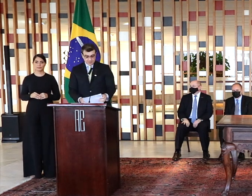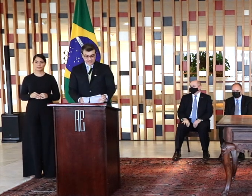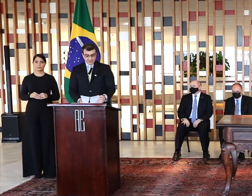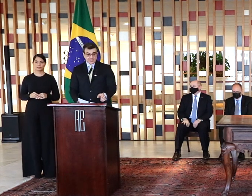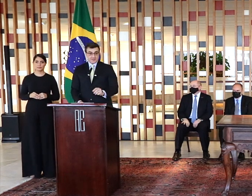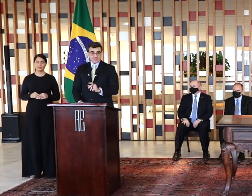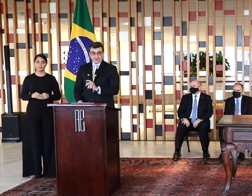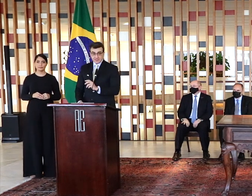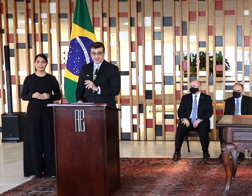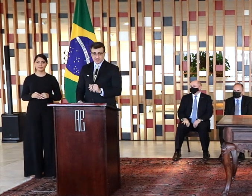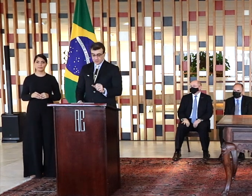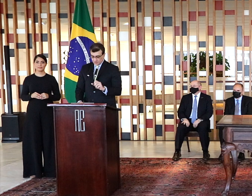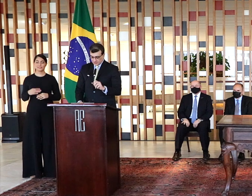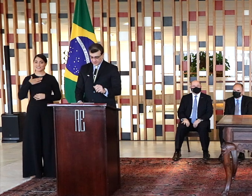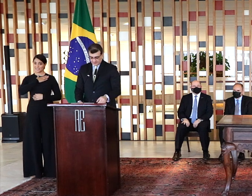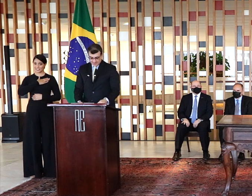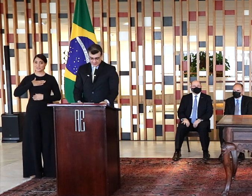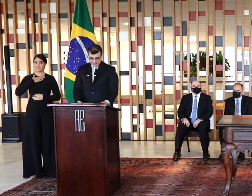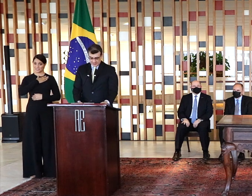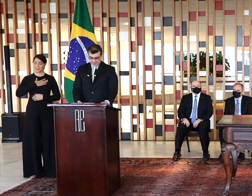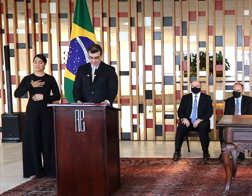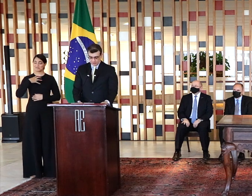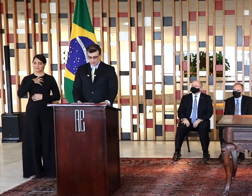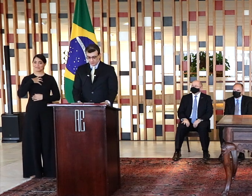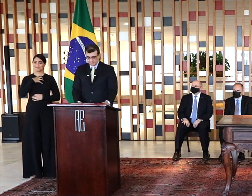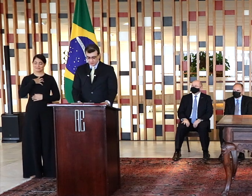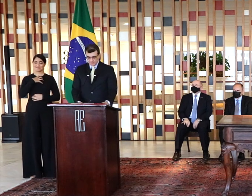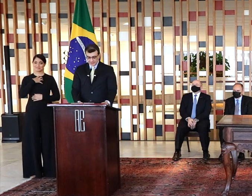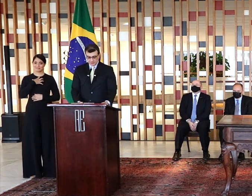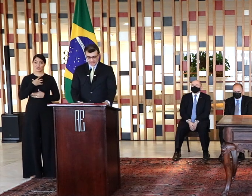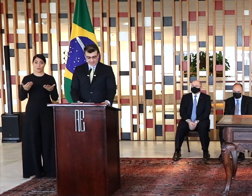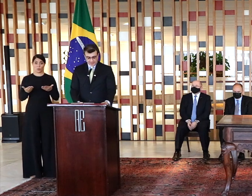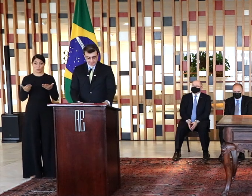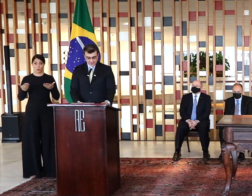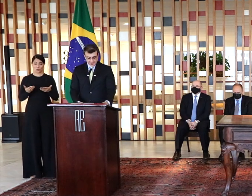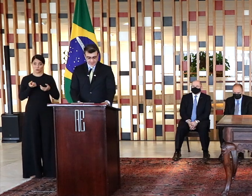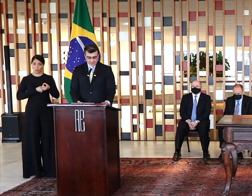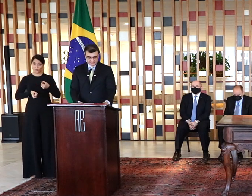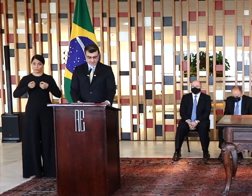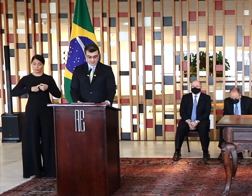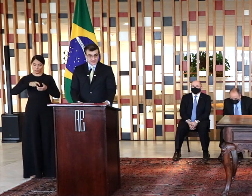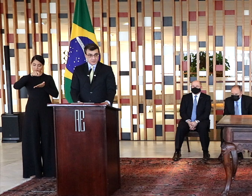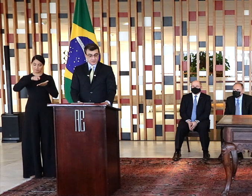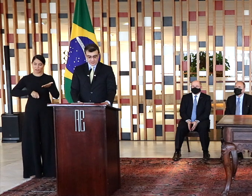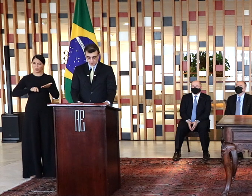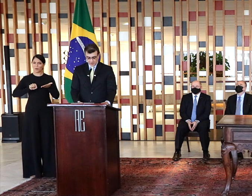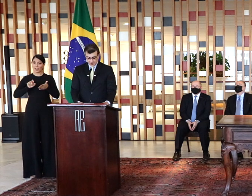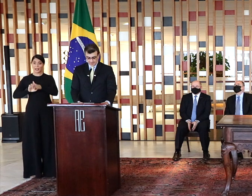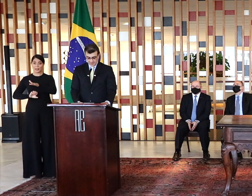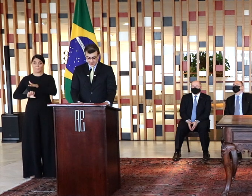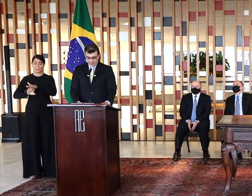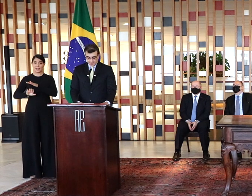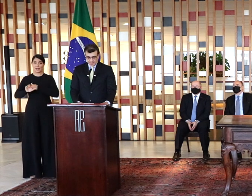É com grande satisfação que assisti hoje a assinatura do convênio de cooperação técnica e financeira entre a Apex Brasil e o